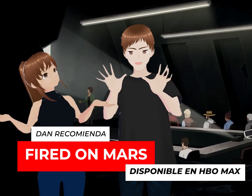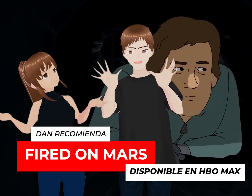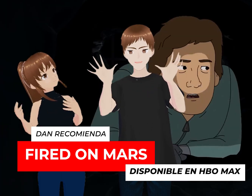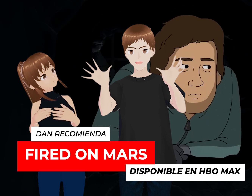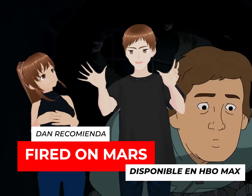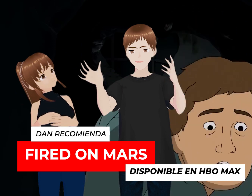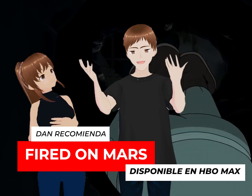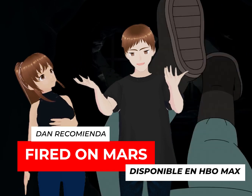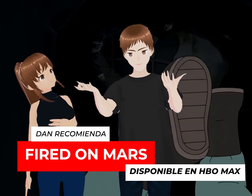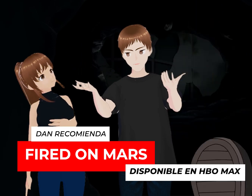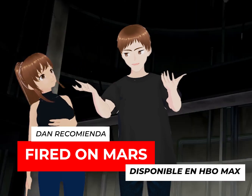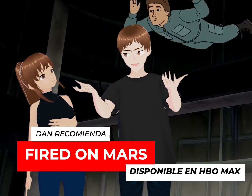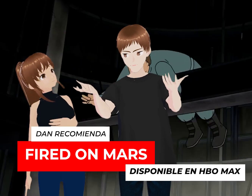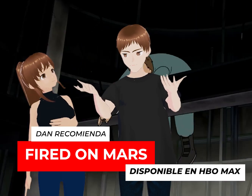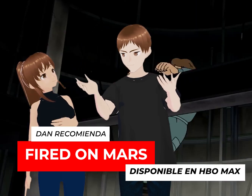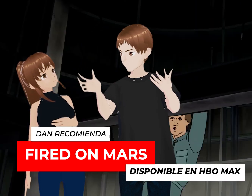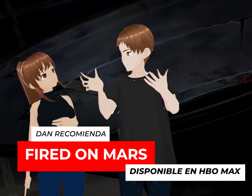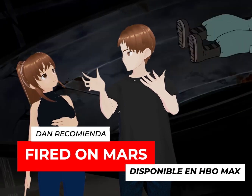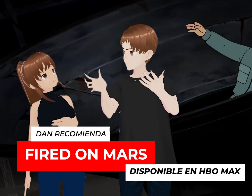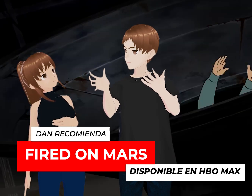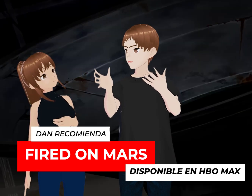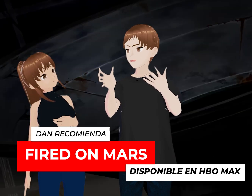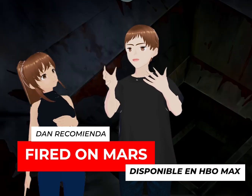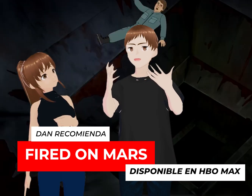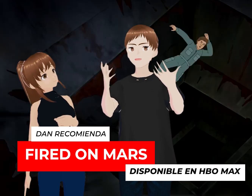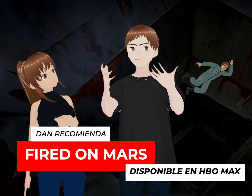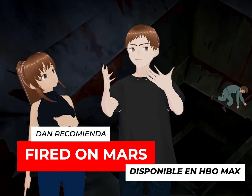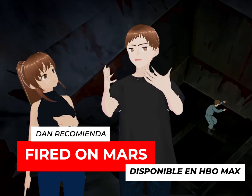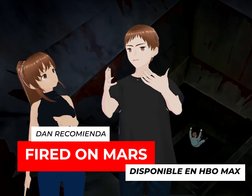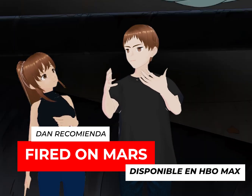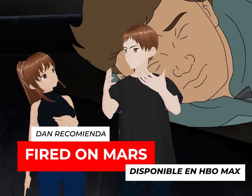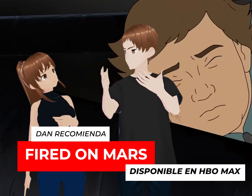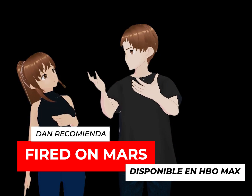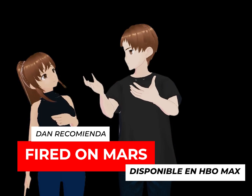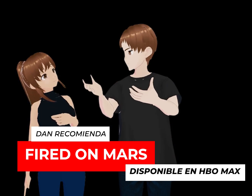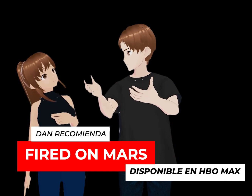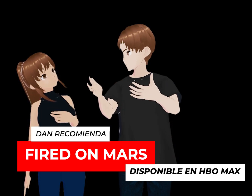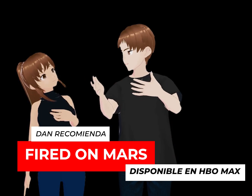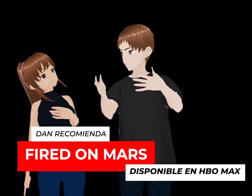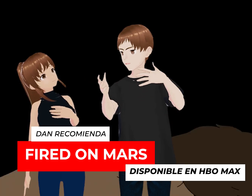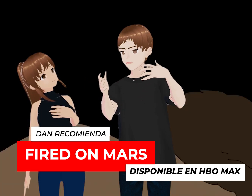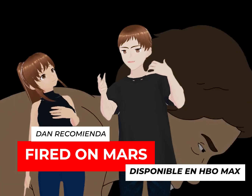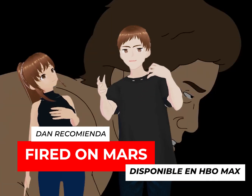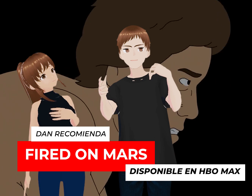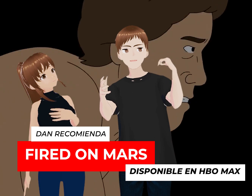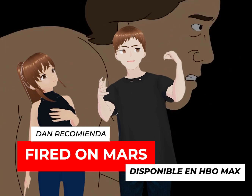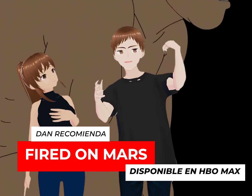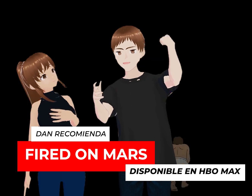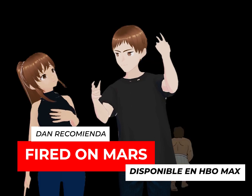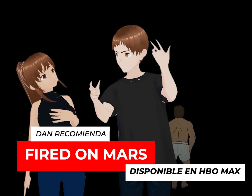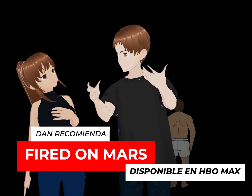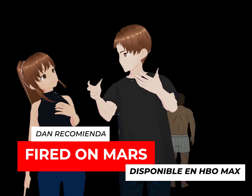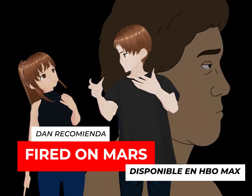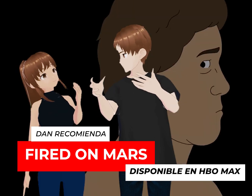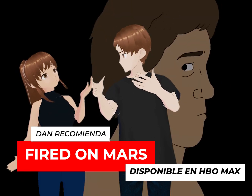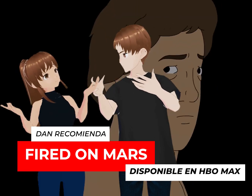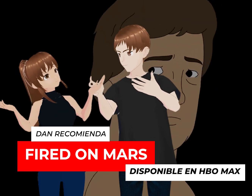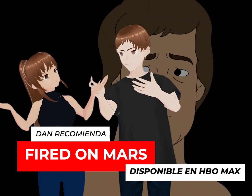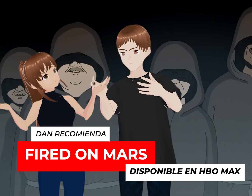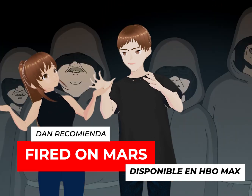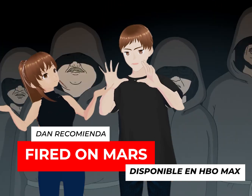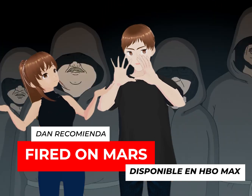tienes un sector de la población el cual dice, oye, pero es que estamos siendo oprimidos y la naturaleza del ser humano es ser libre.